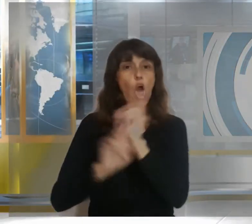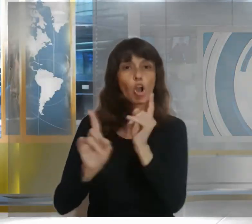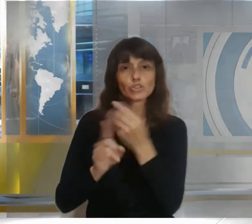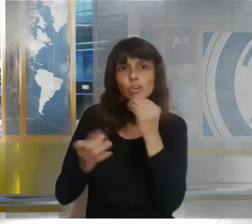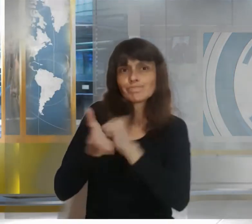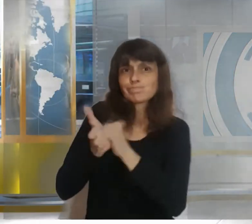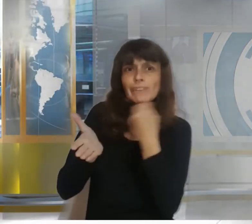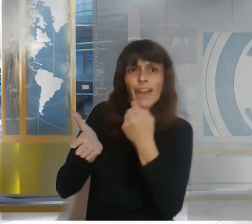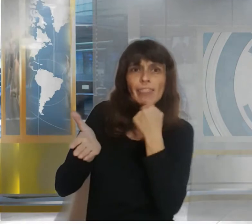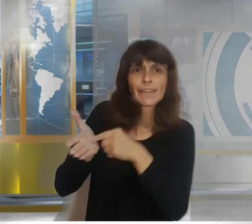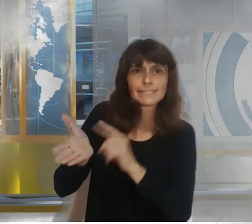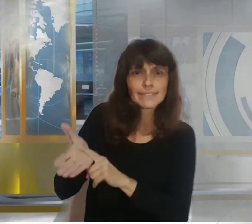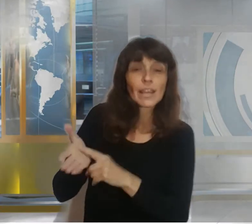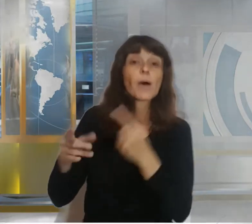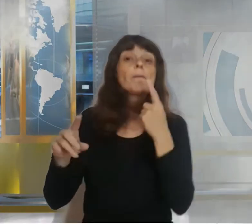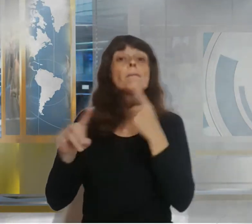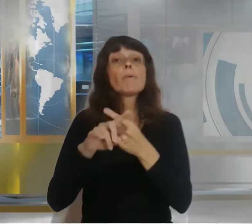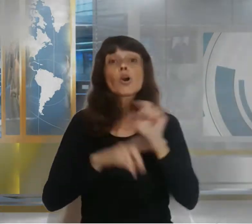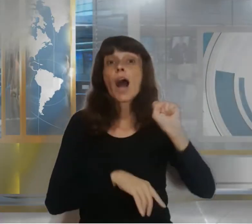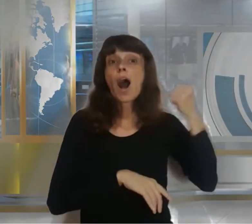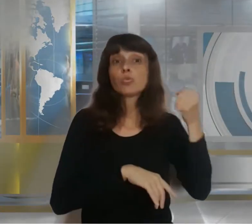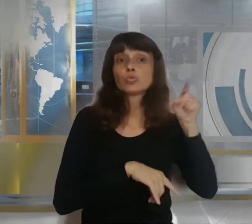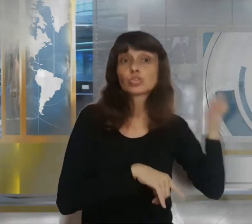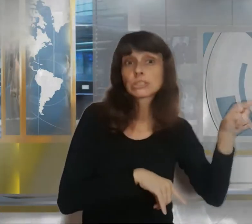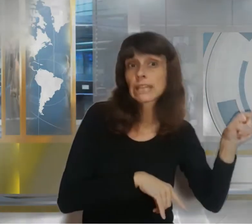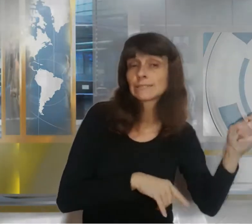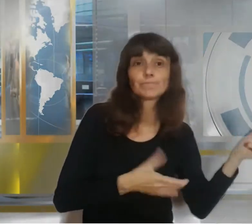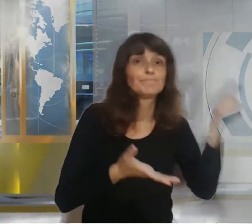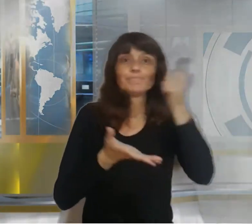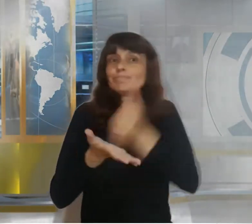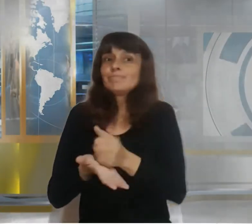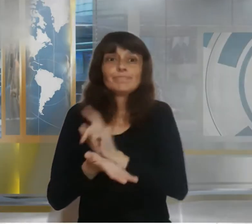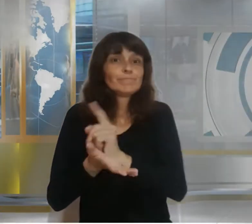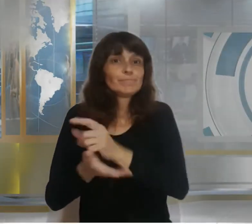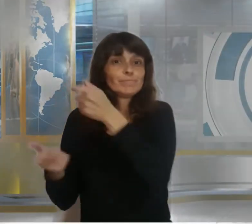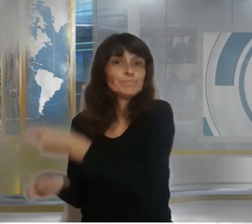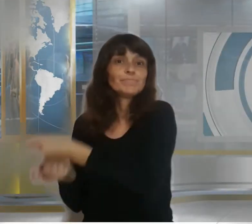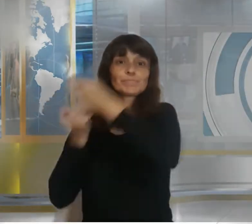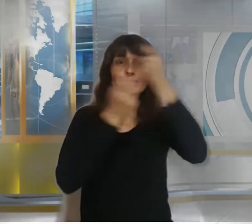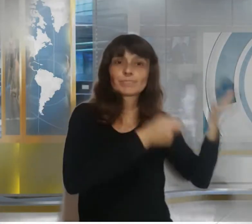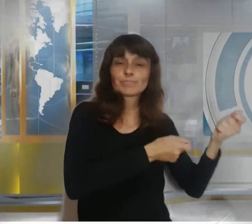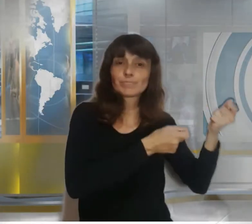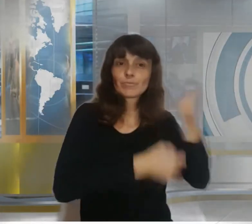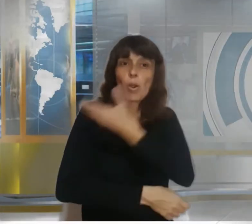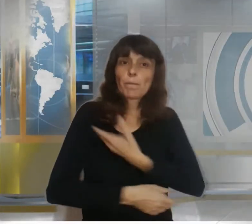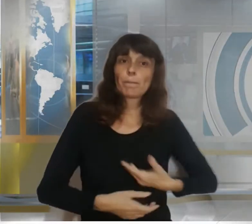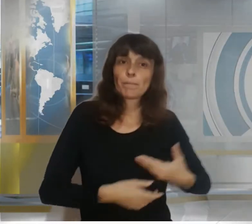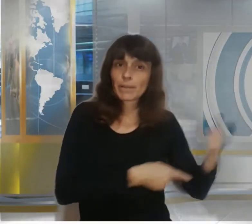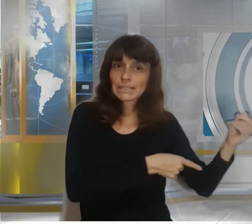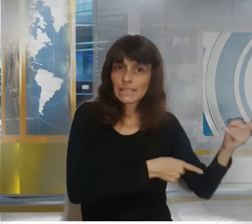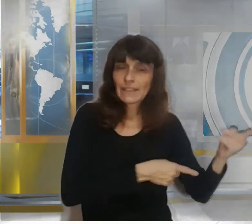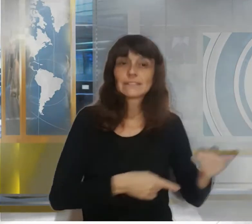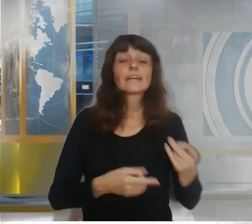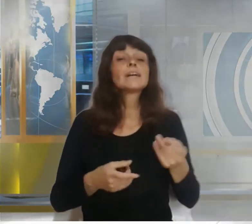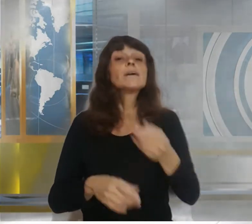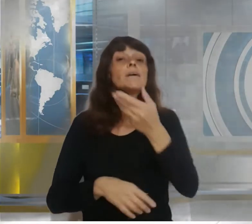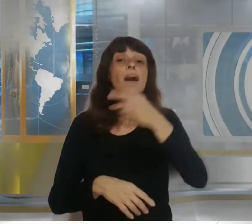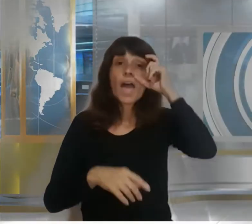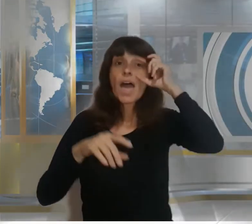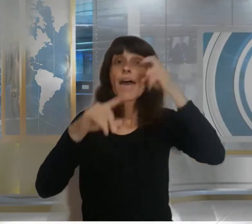en la ceremonia de cambio de mando El presidente me dejó una carta muy generosa dijo Joe Biden a los periodistas en